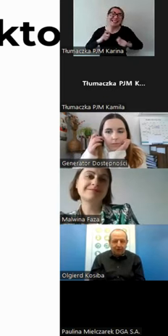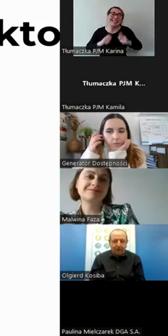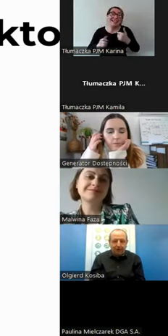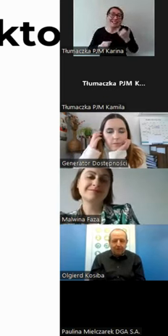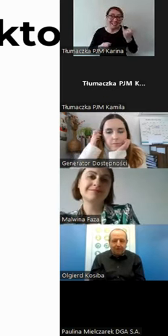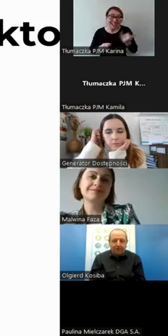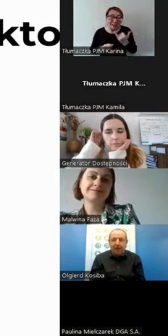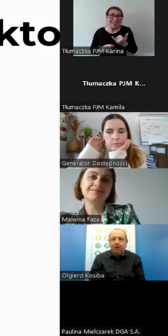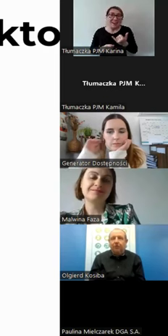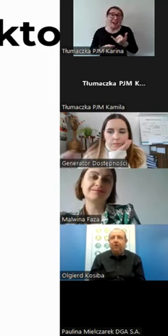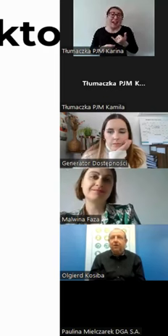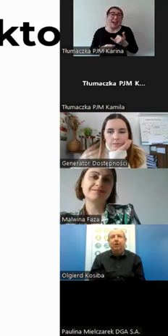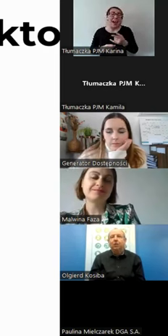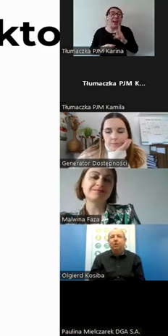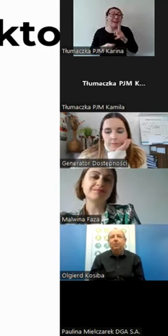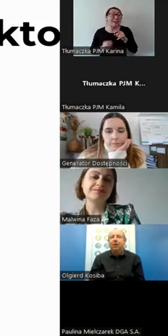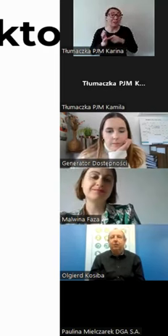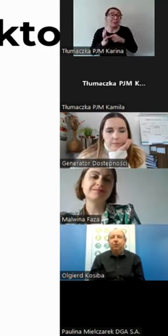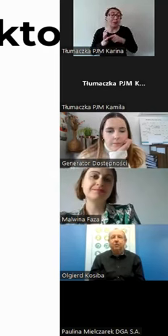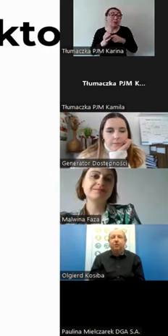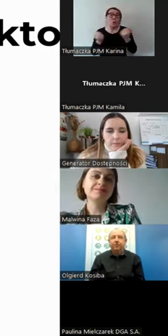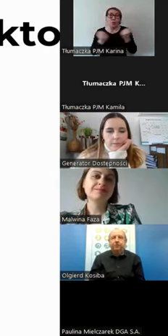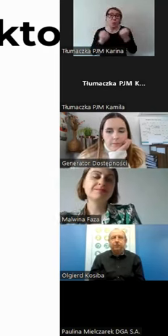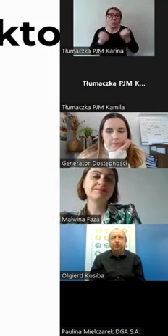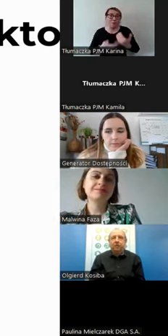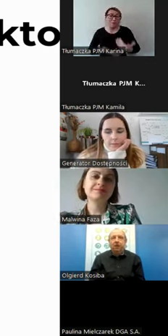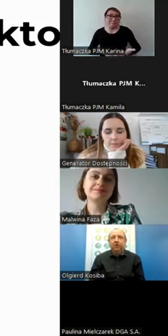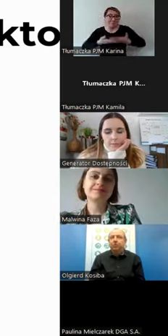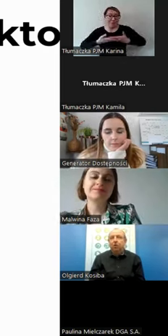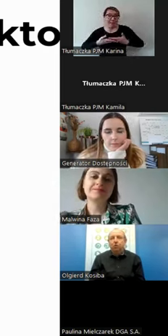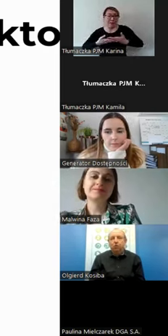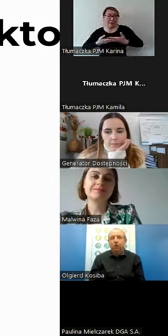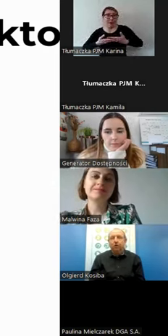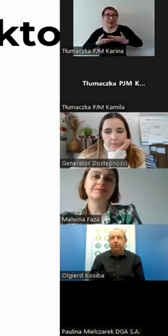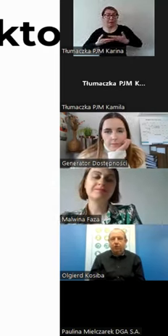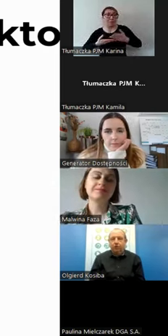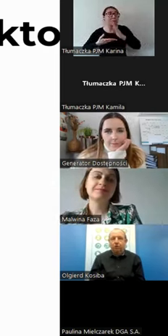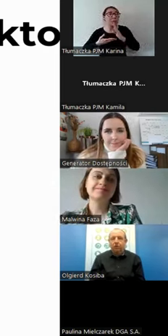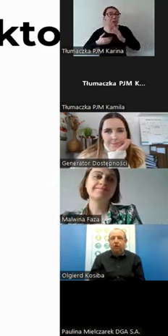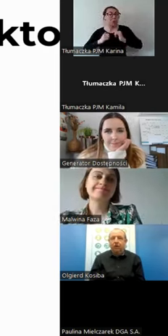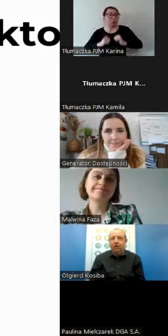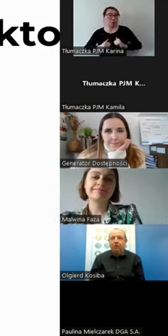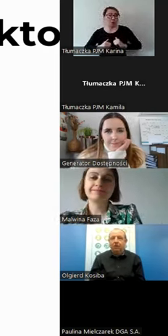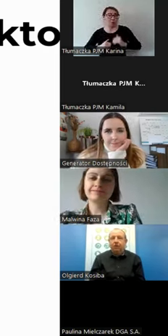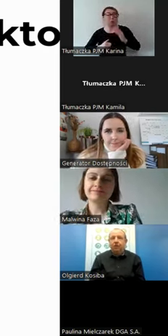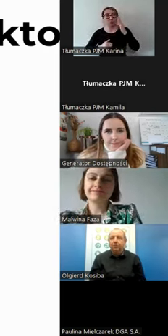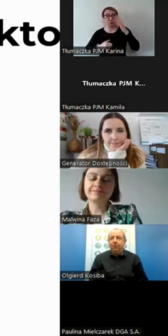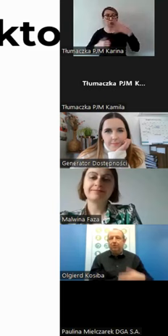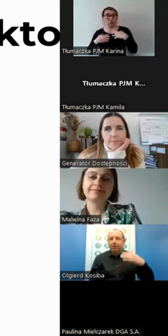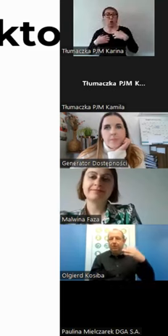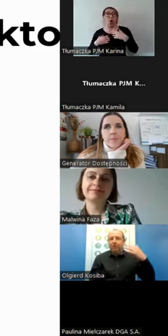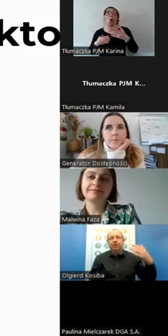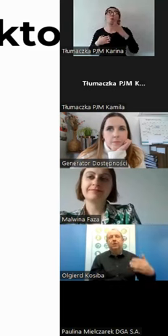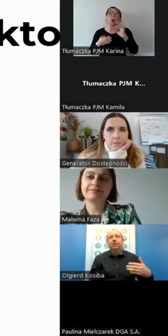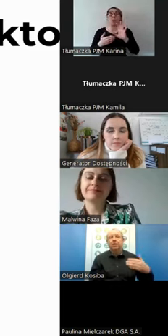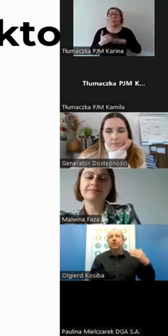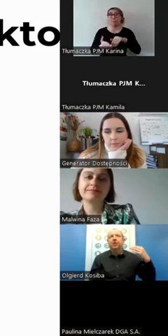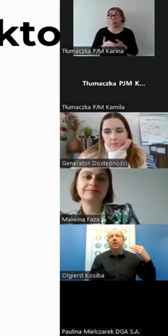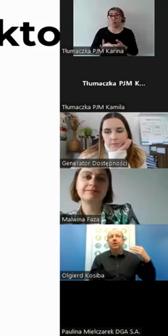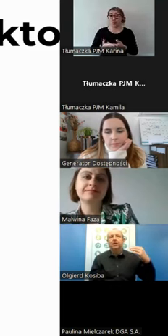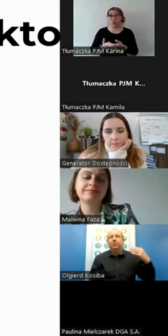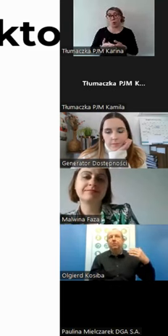oczywiście, ale to wiecie, jaki to nam daje potem spokój w życiu, bo kiedy idziemy przez